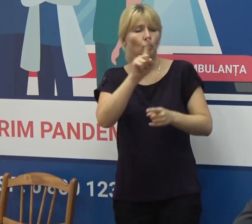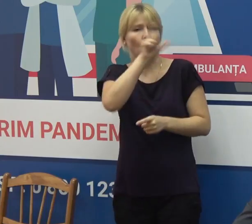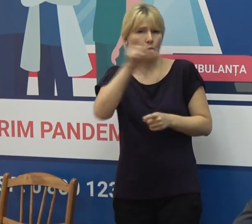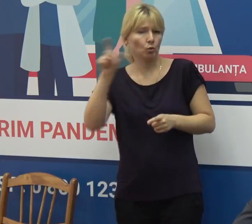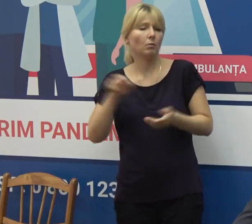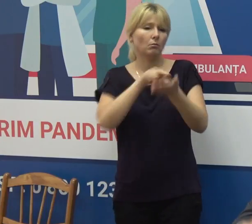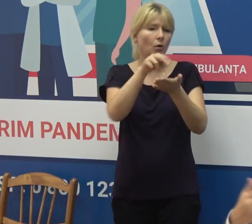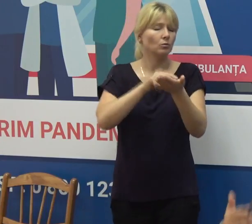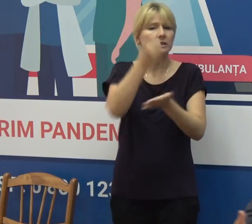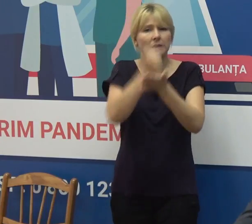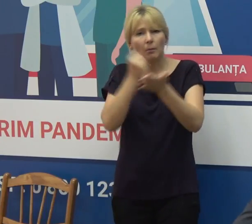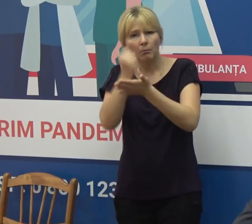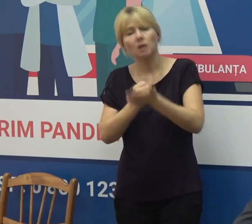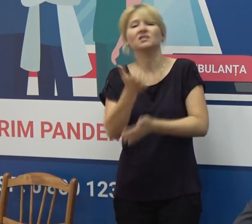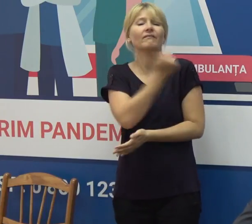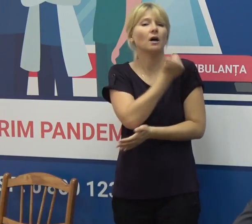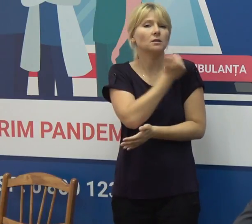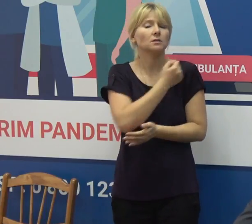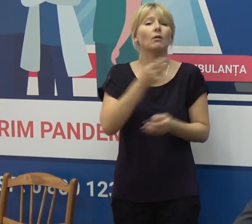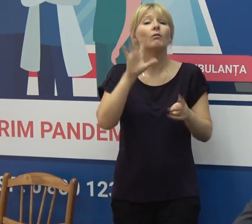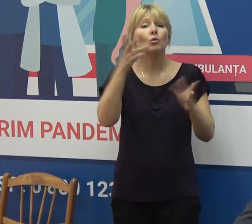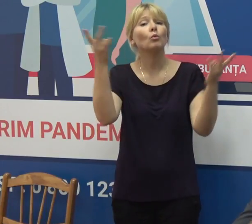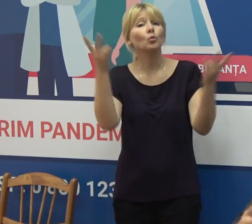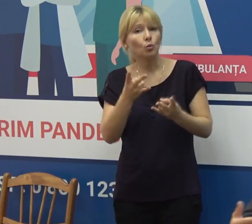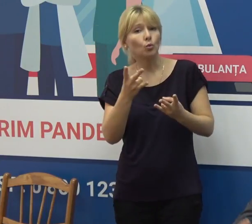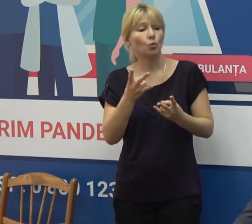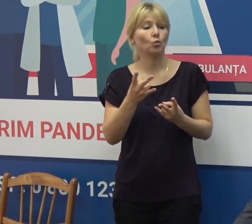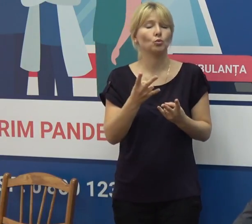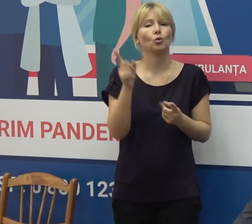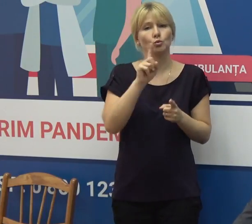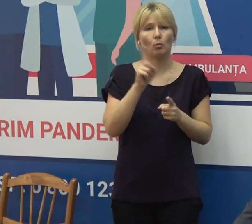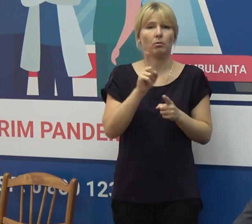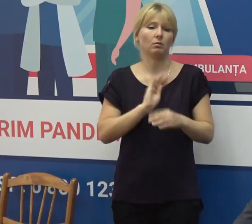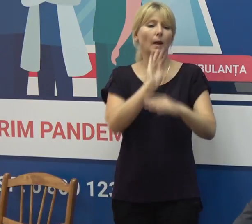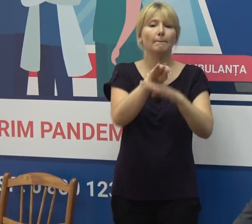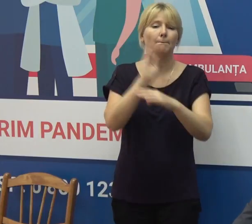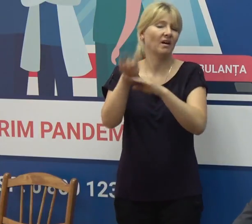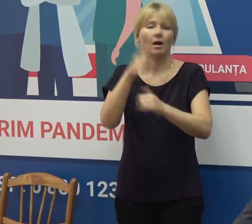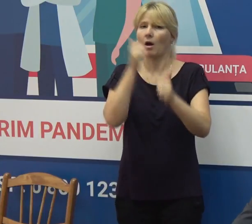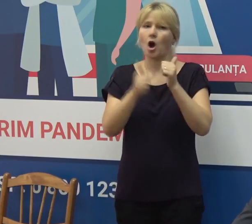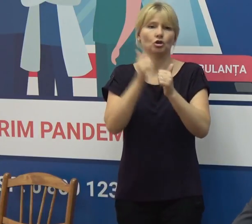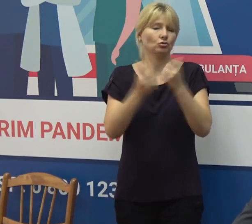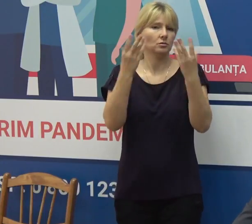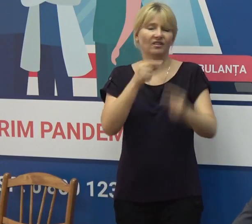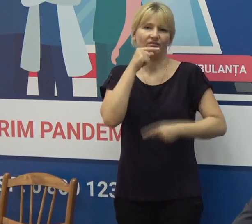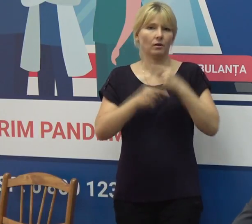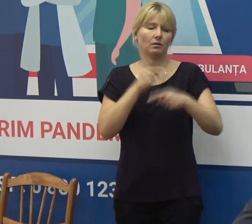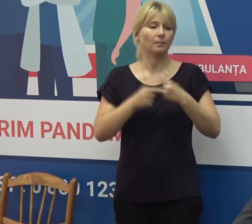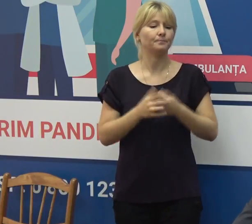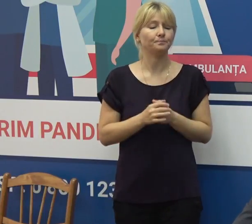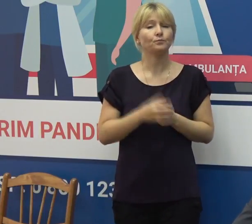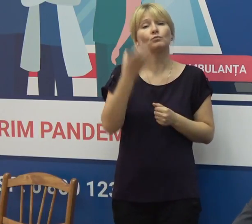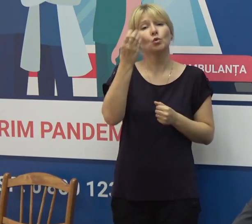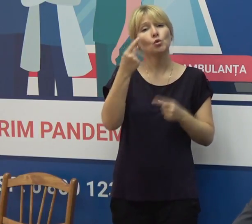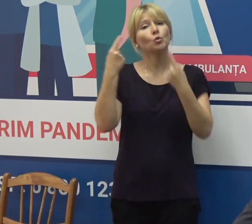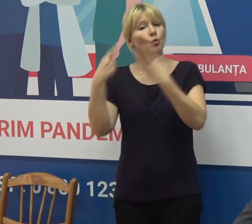suficiente de vaccin care sunt la necesitate complectate zile. Alte